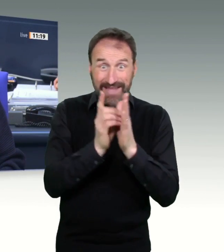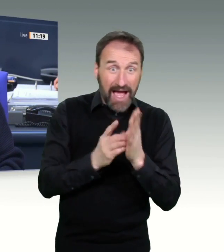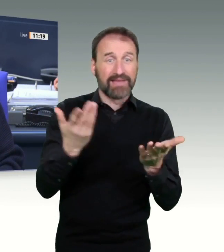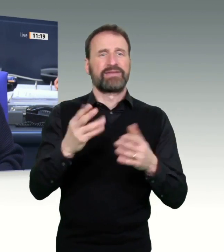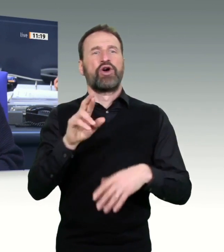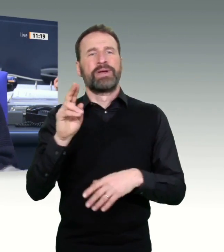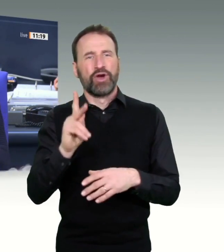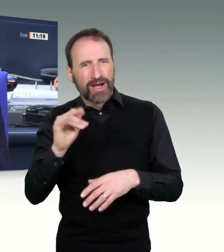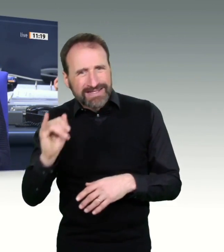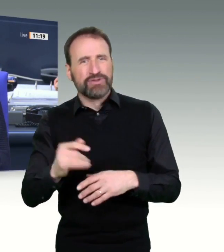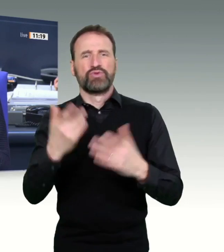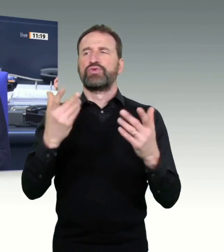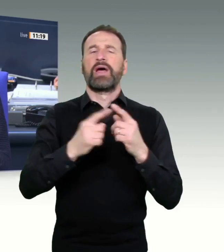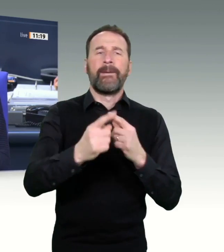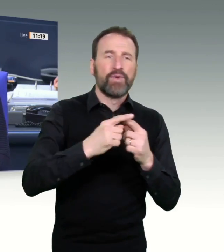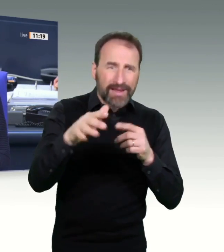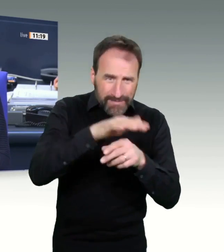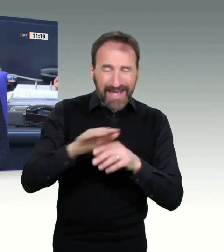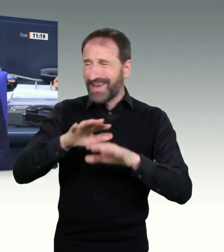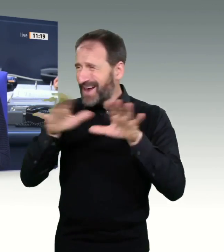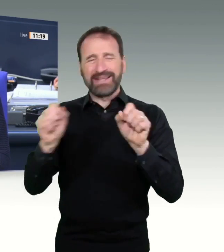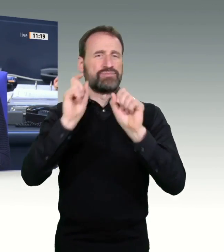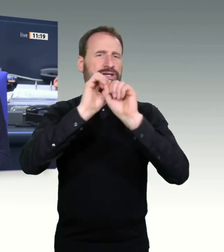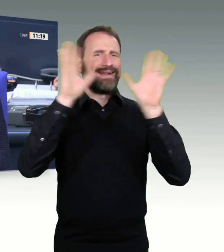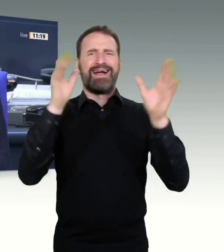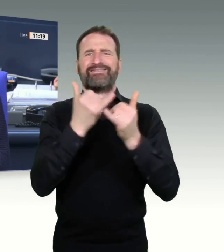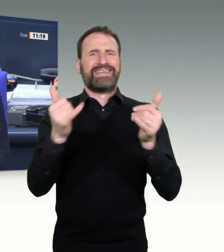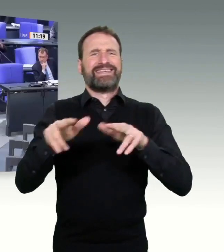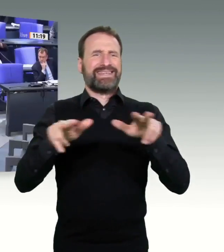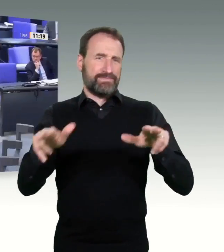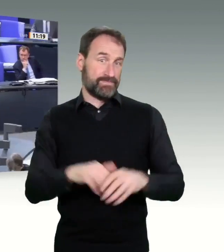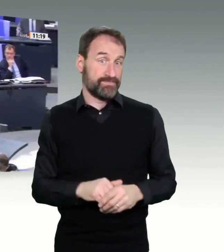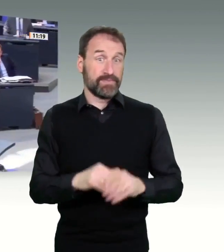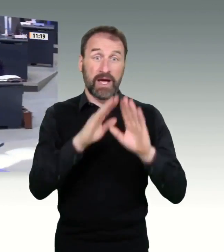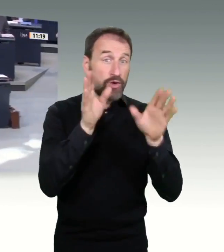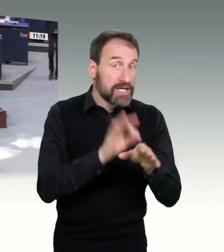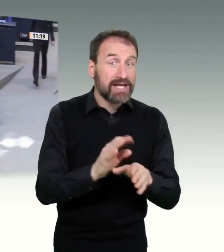Ich danke Ihnen. Nächster Redner für die FDP-Fraktion, Dr. Angel Ullmann.